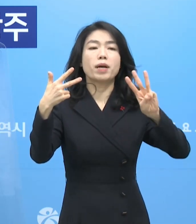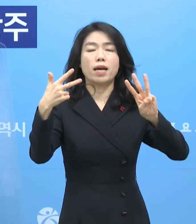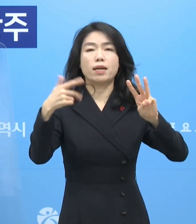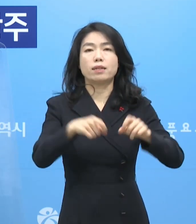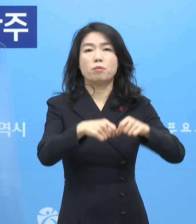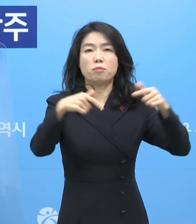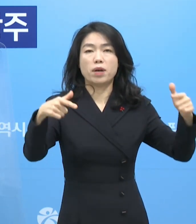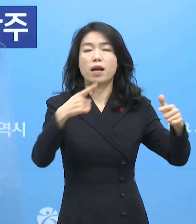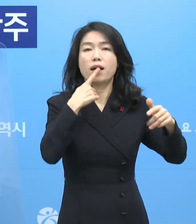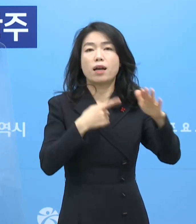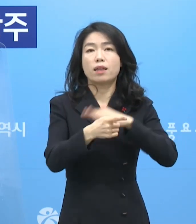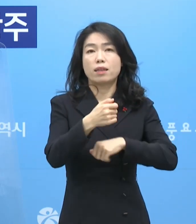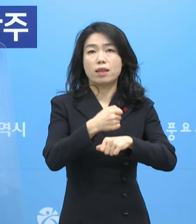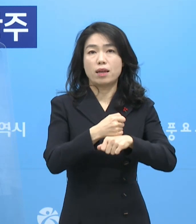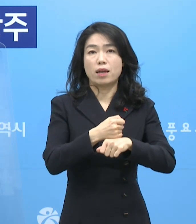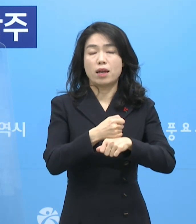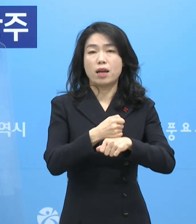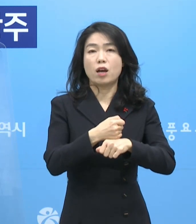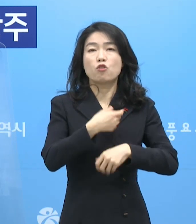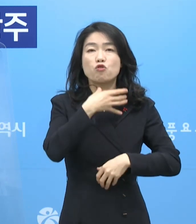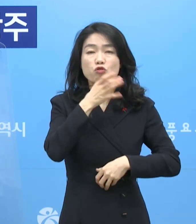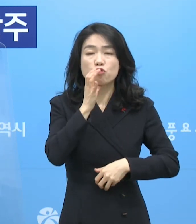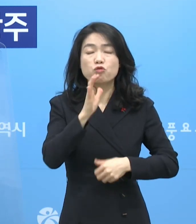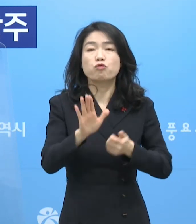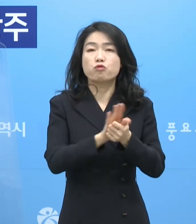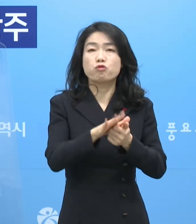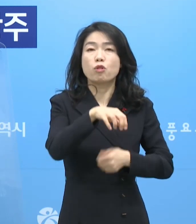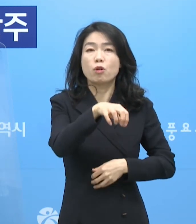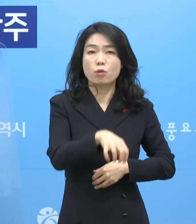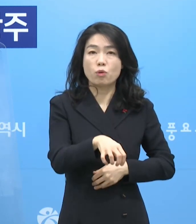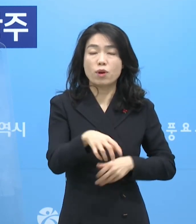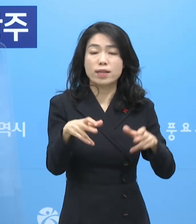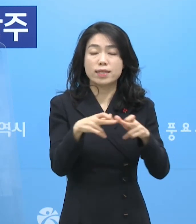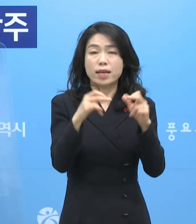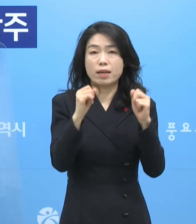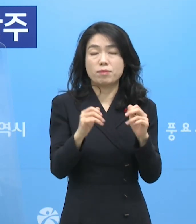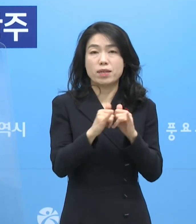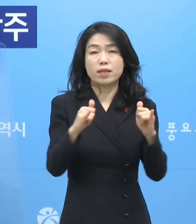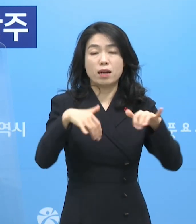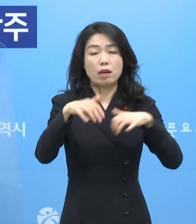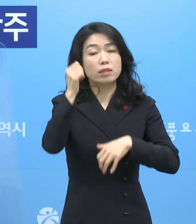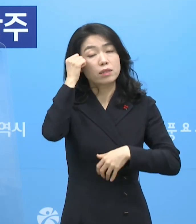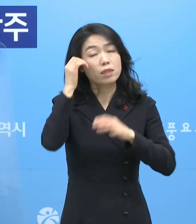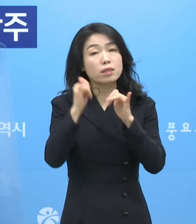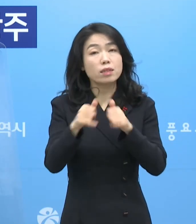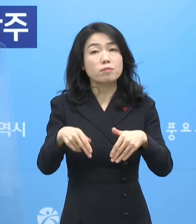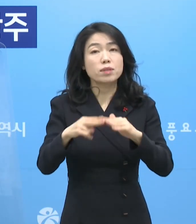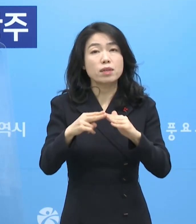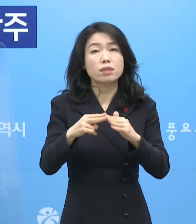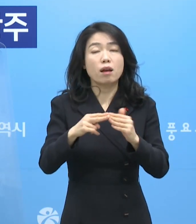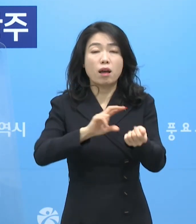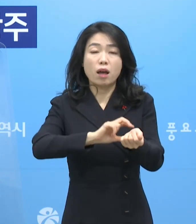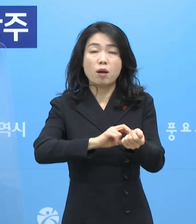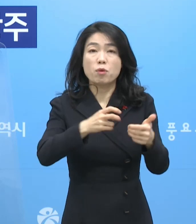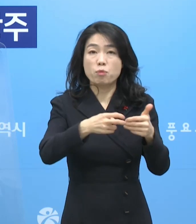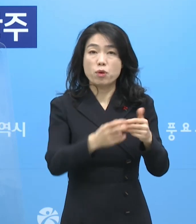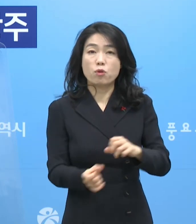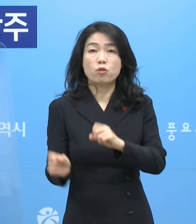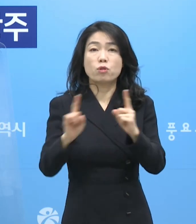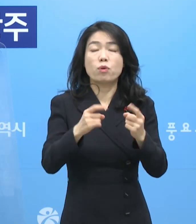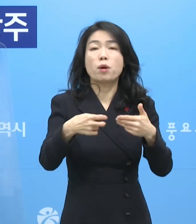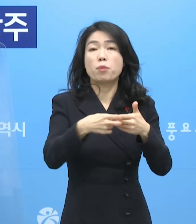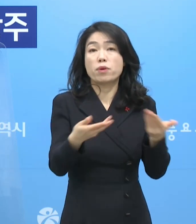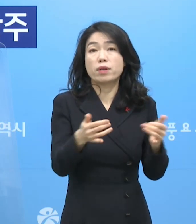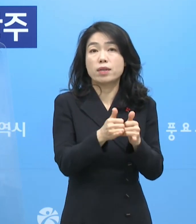확대해 시행하며 양노시설과 장애인 거주시설, 노숙인 시설, 한방병원, 재활병원